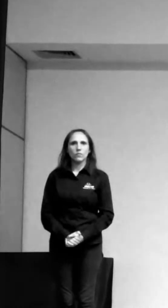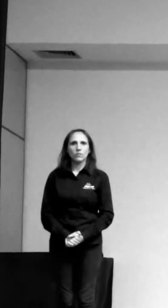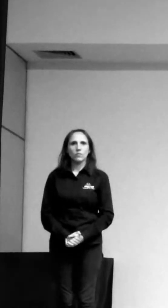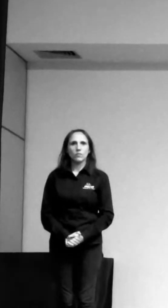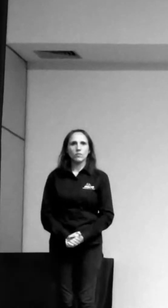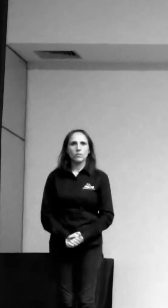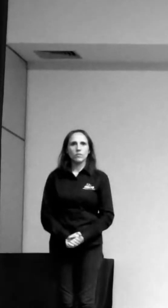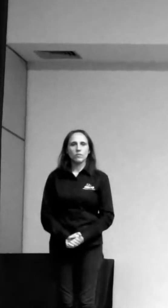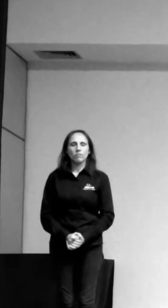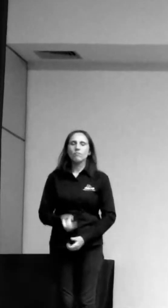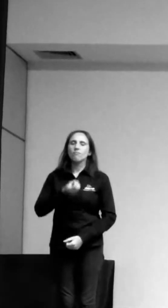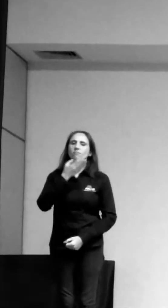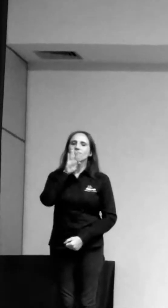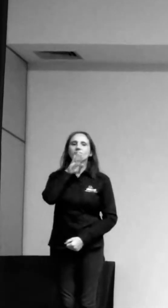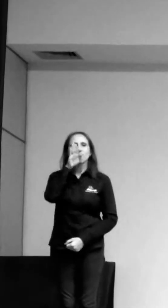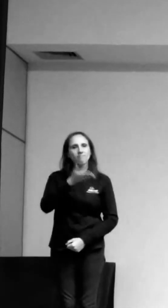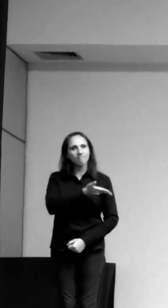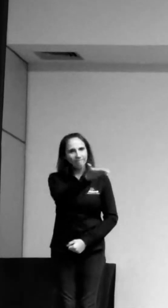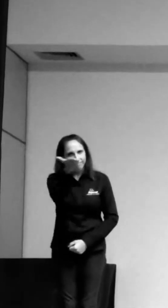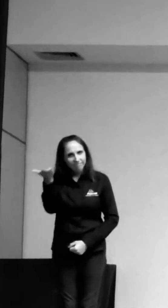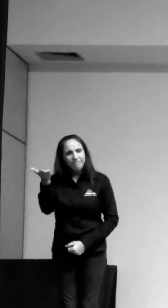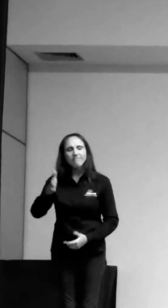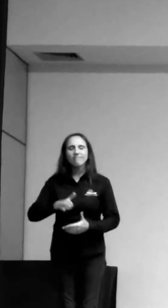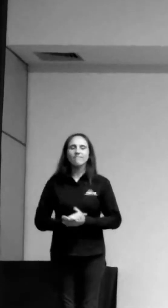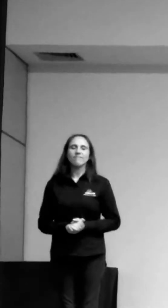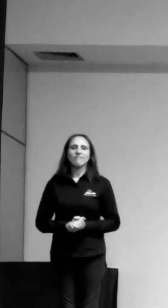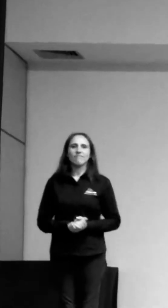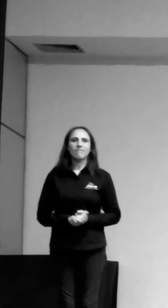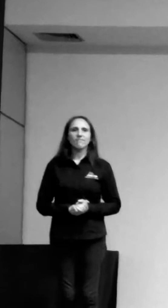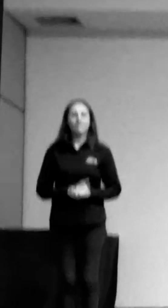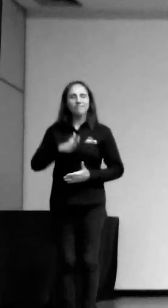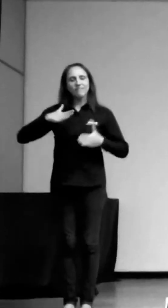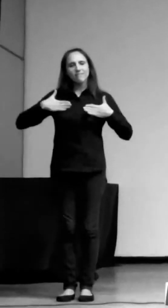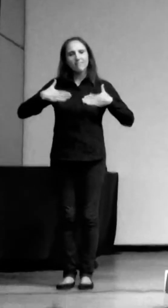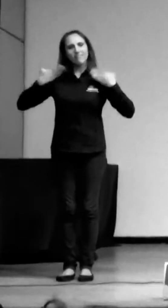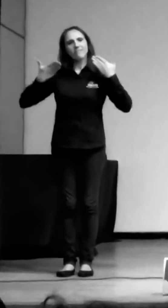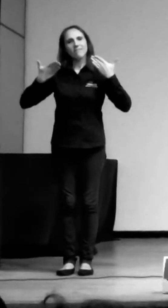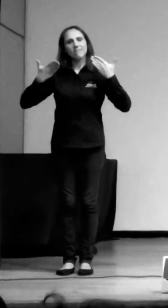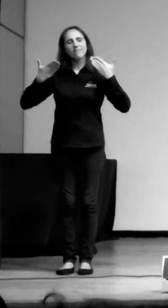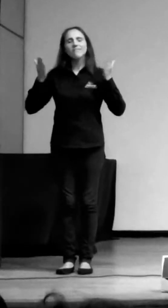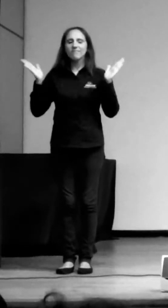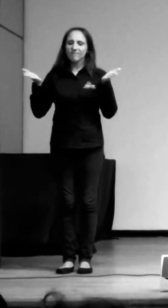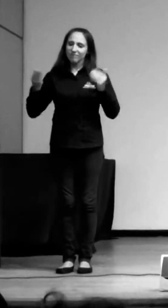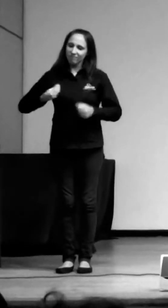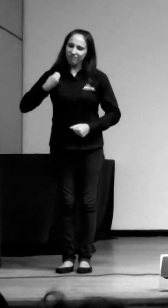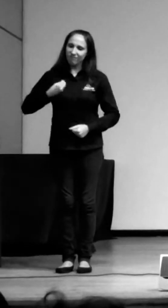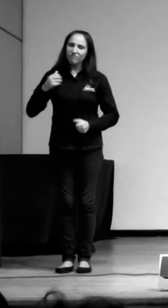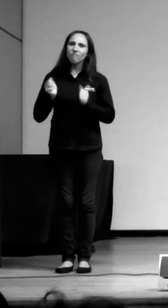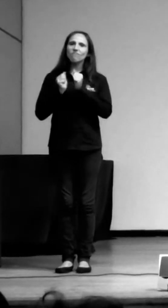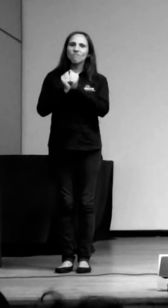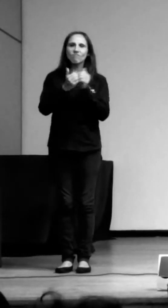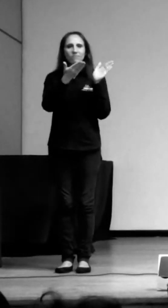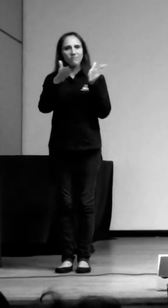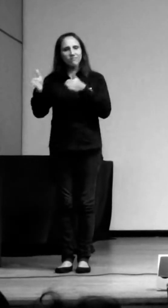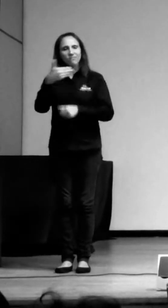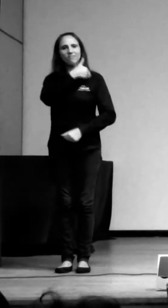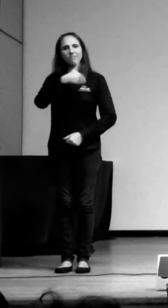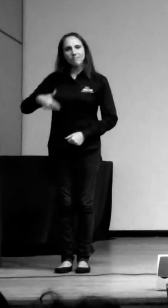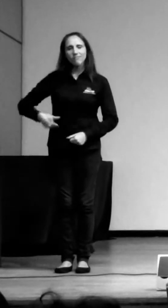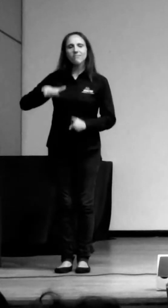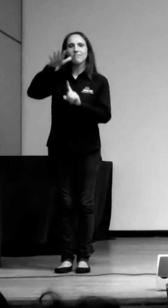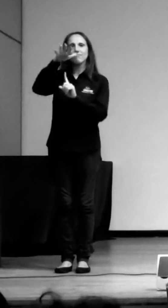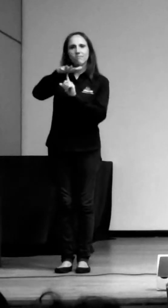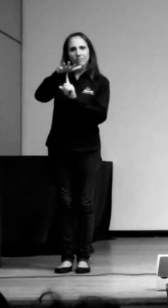Boa tarde a todos, é uma alegria estar aqui na Biblioteca Pública do